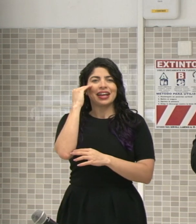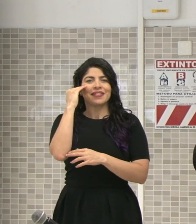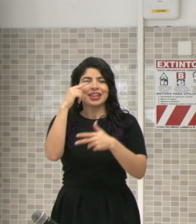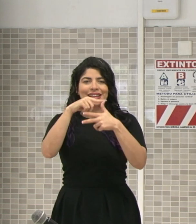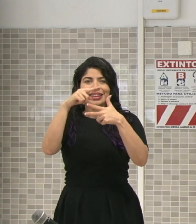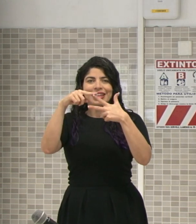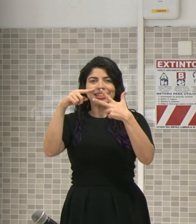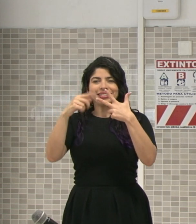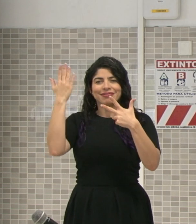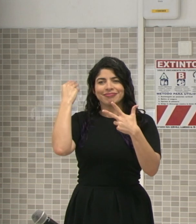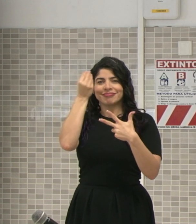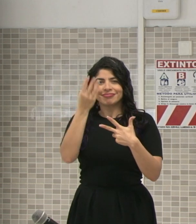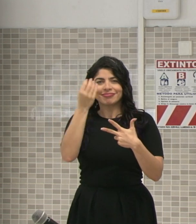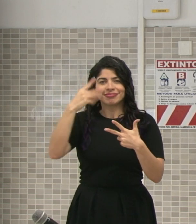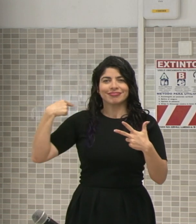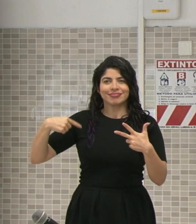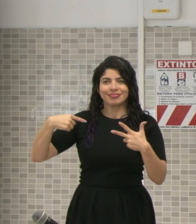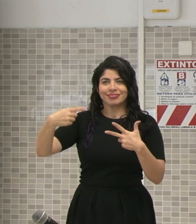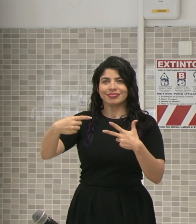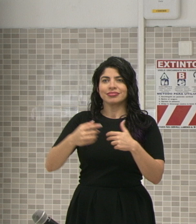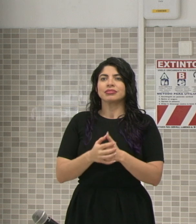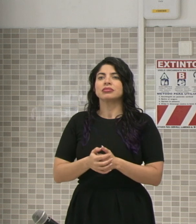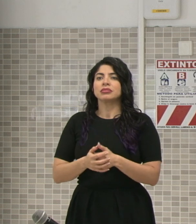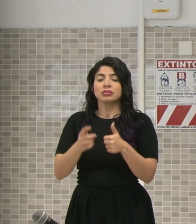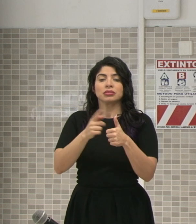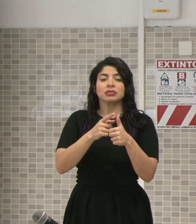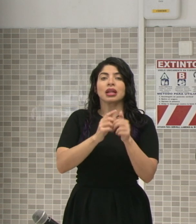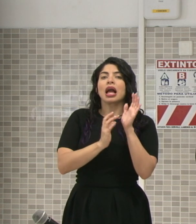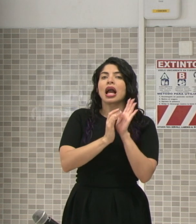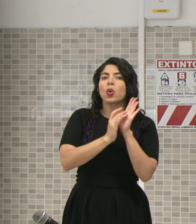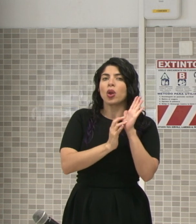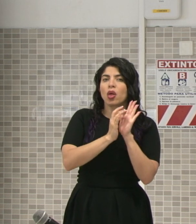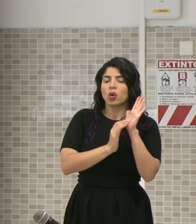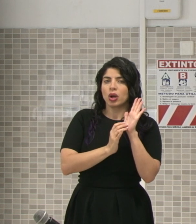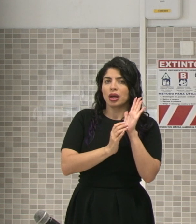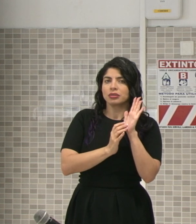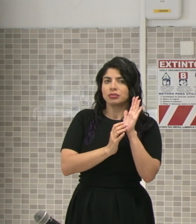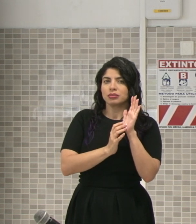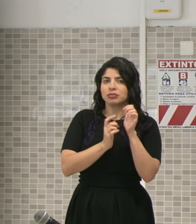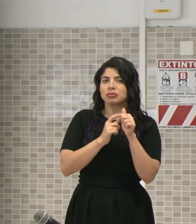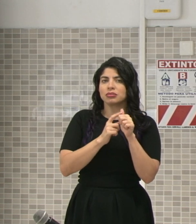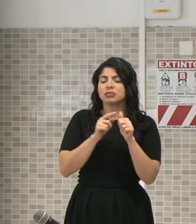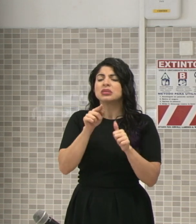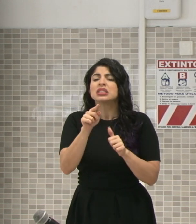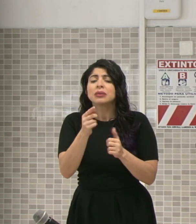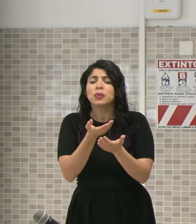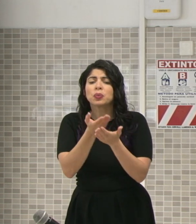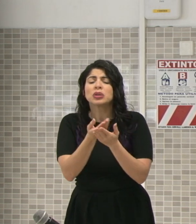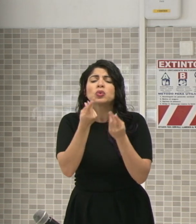que yo he mencionado y la repito. La calculadora, cuánto da eso,